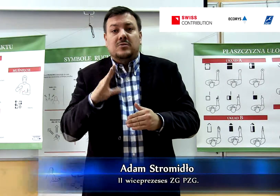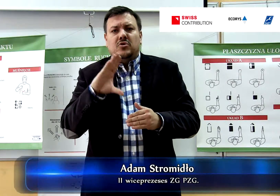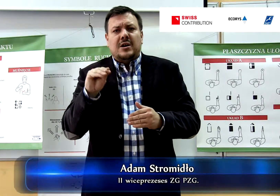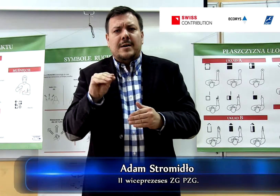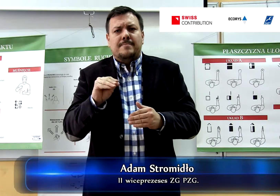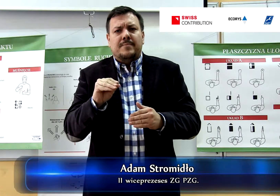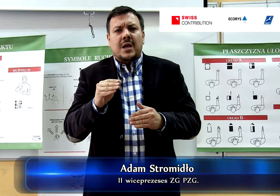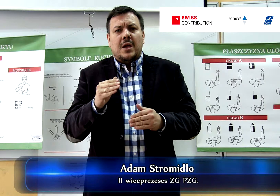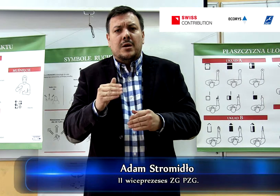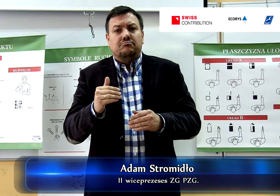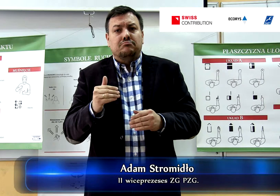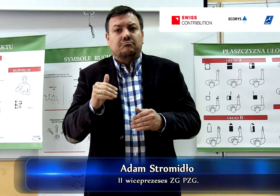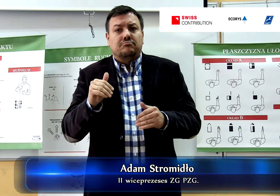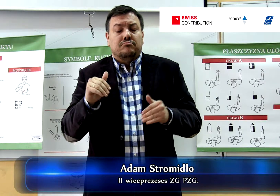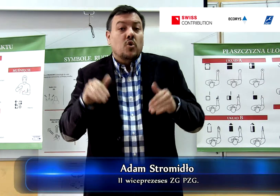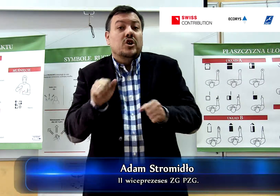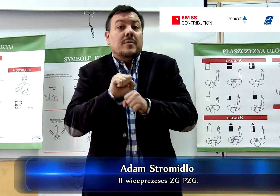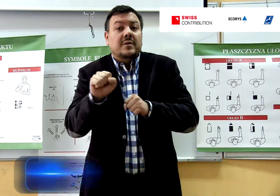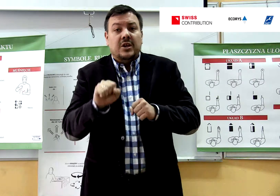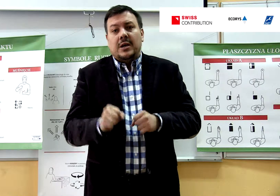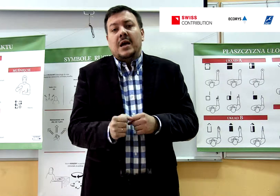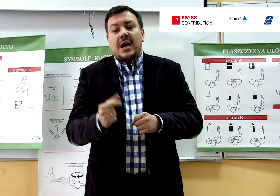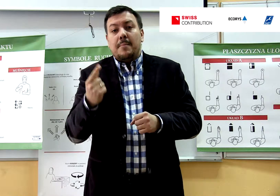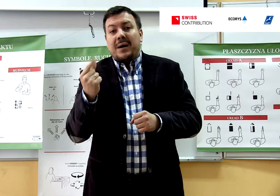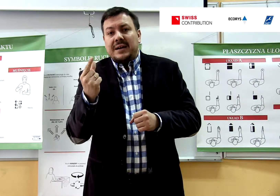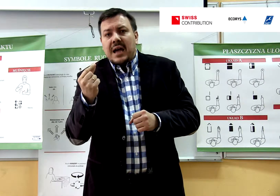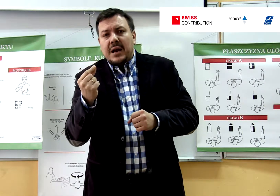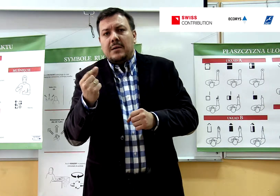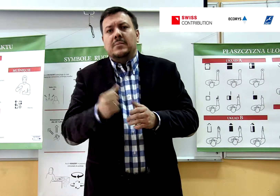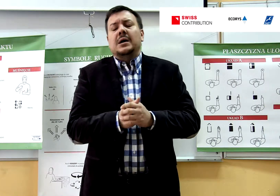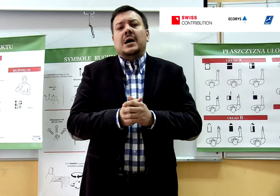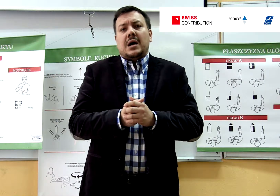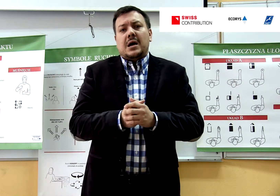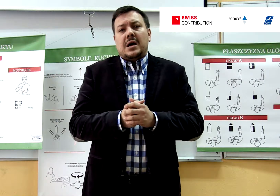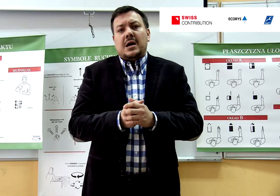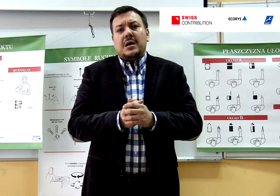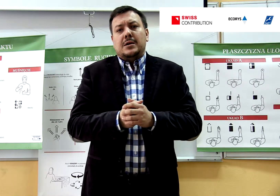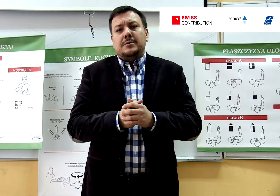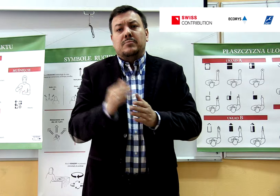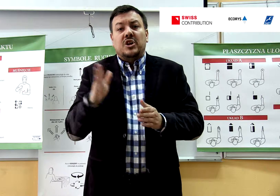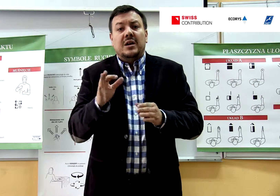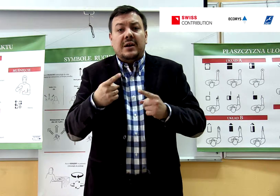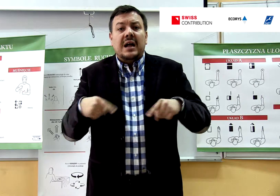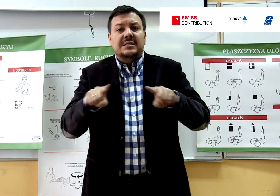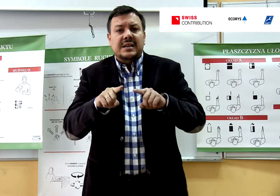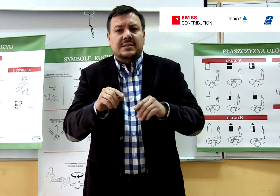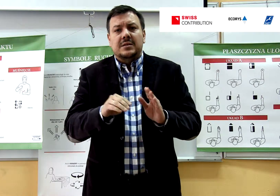że mogliśmy być partnerem przy realizacji